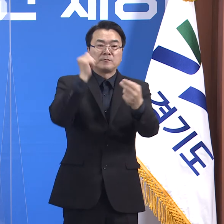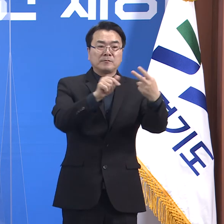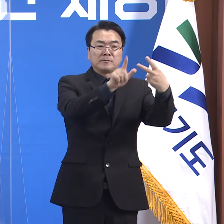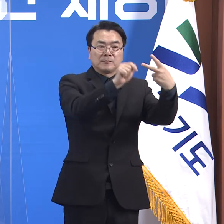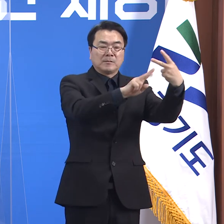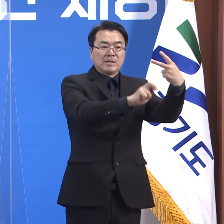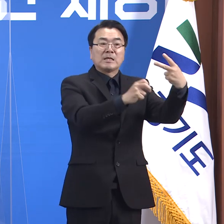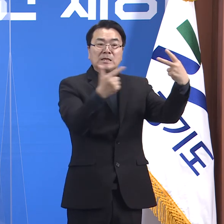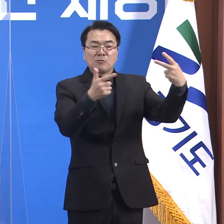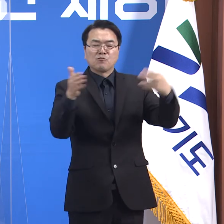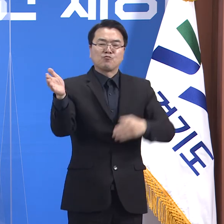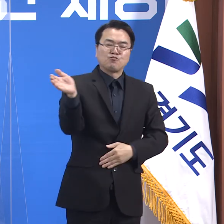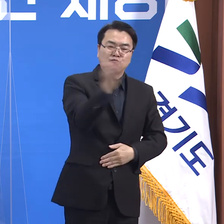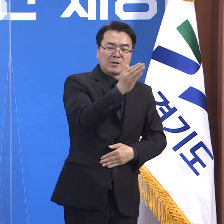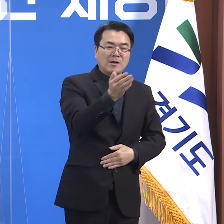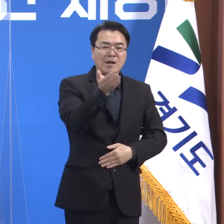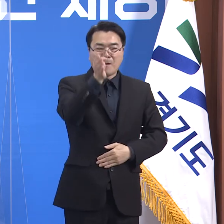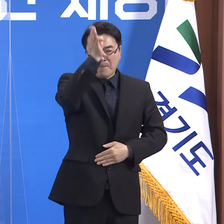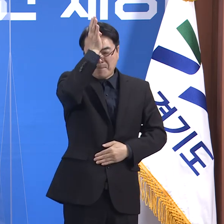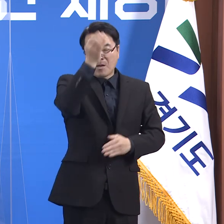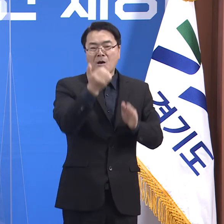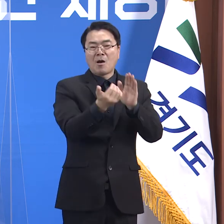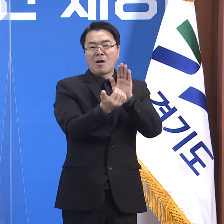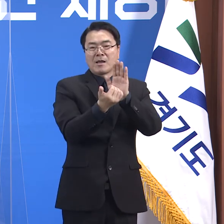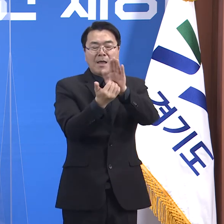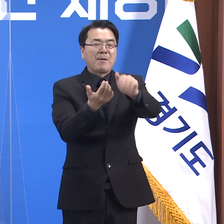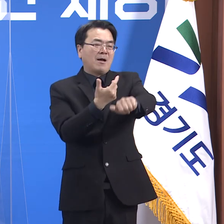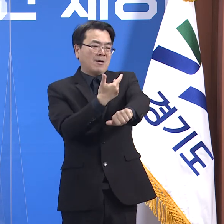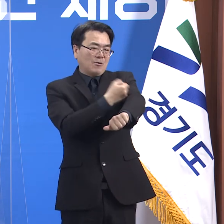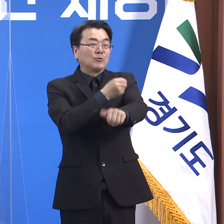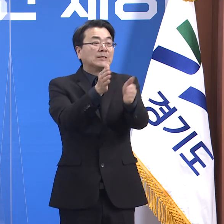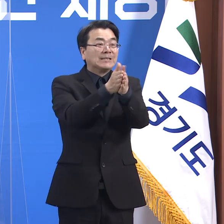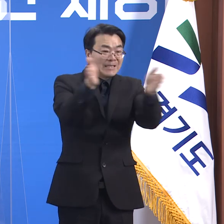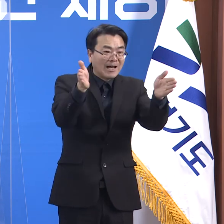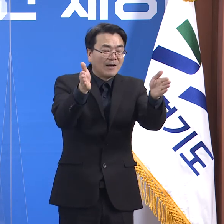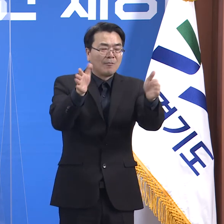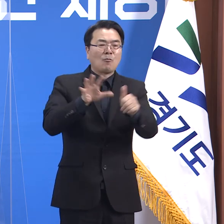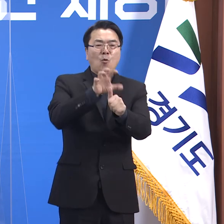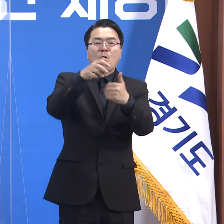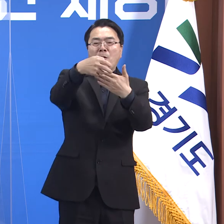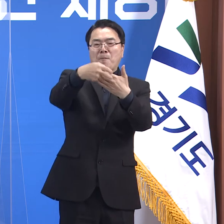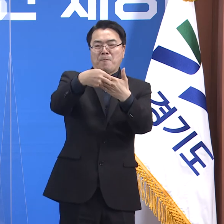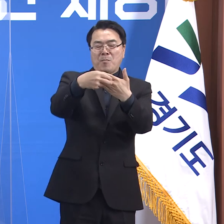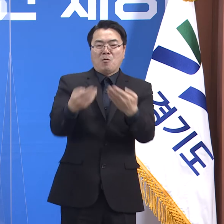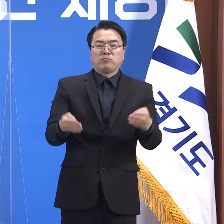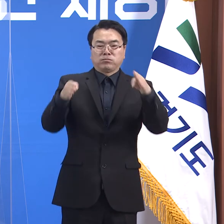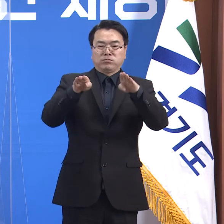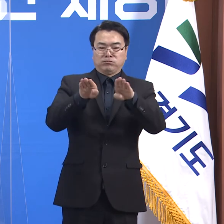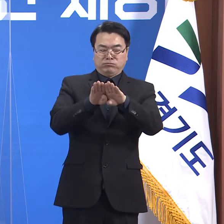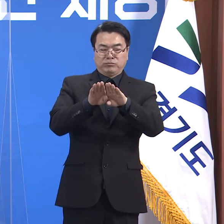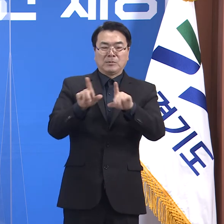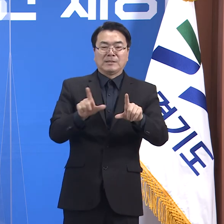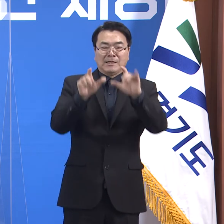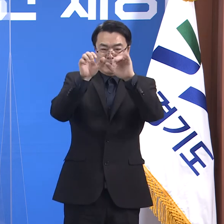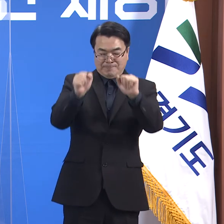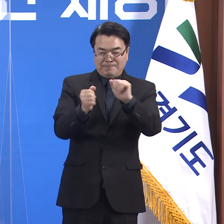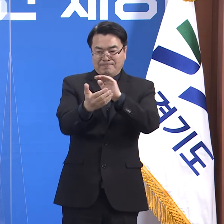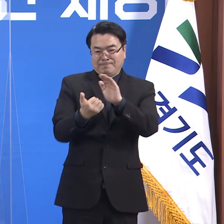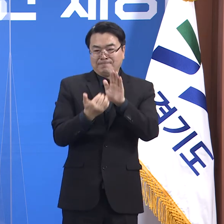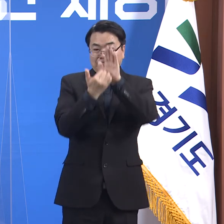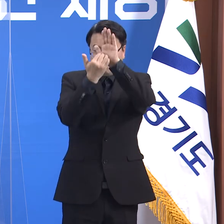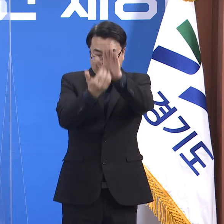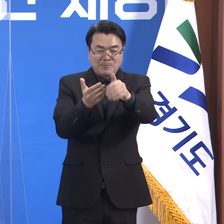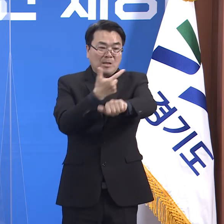26일부터 시작한 백신 접종입니다. 요양병원과 요양시설의 입소자 및 종사자의 예방접종이